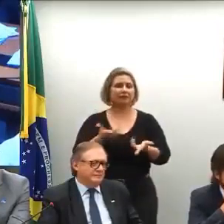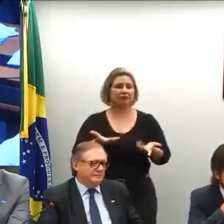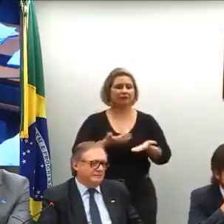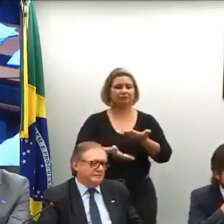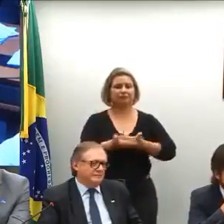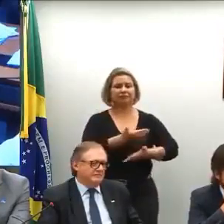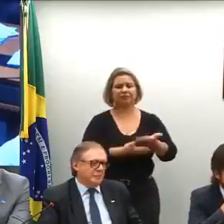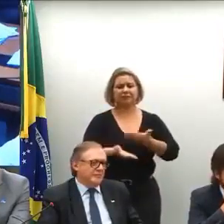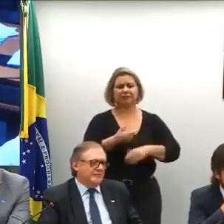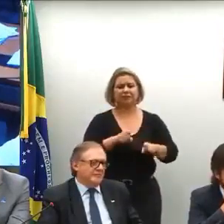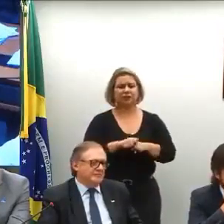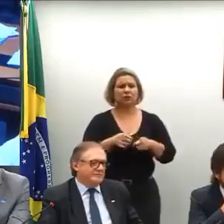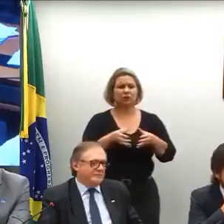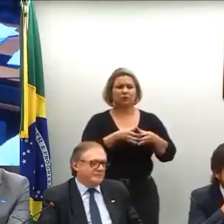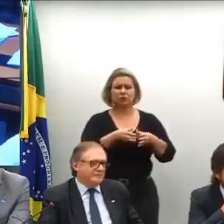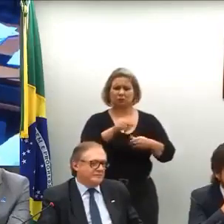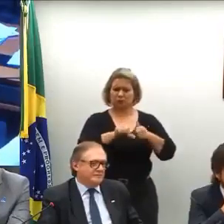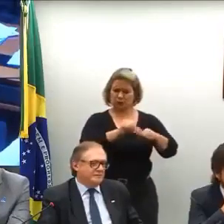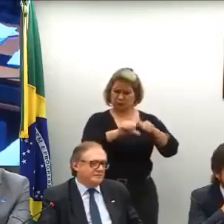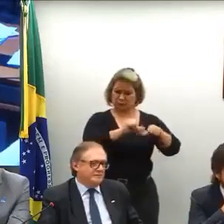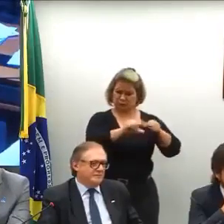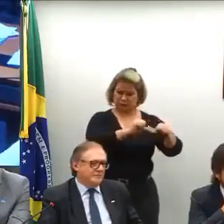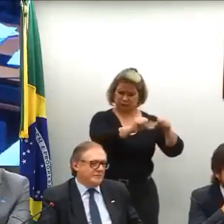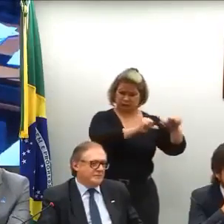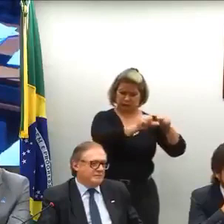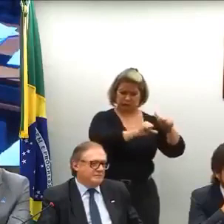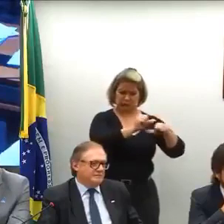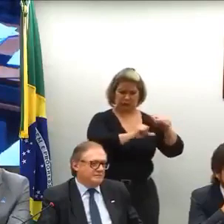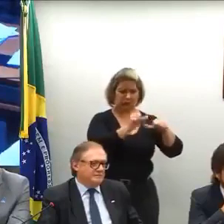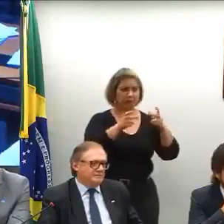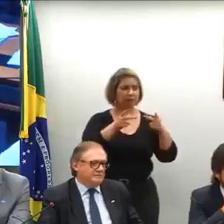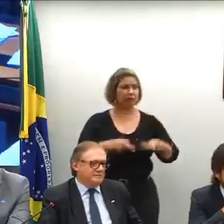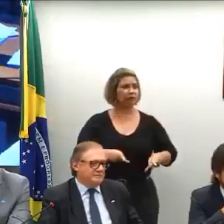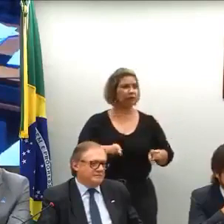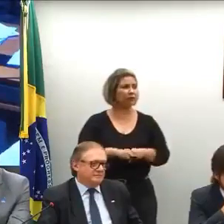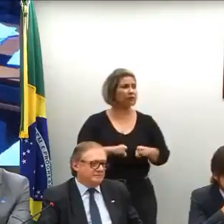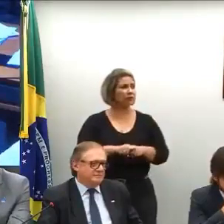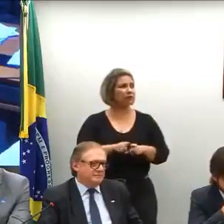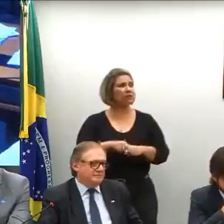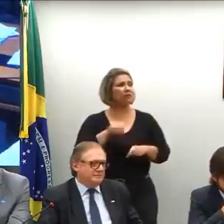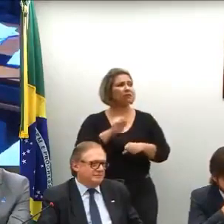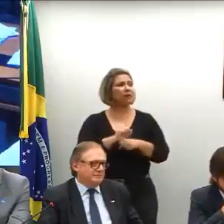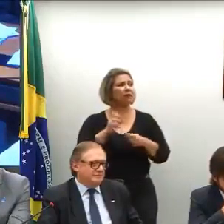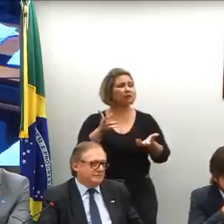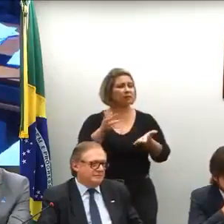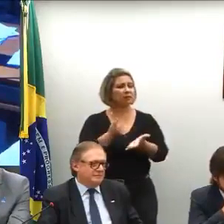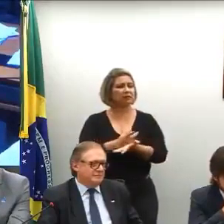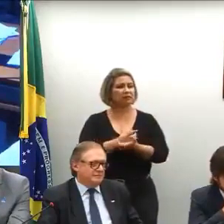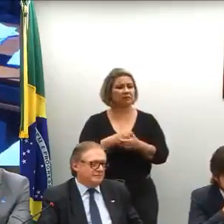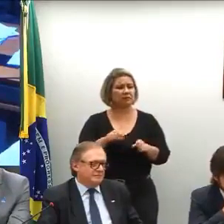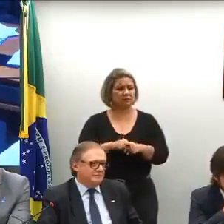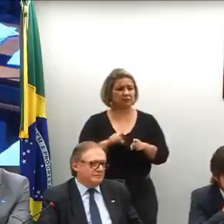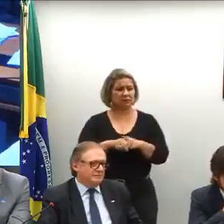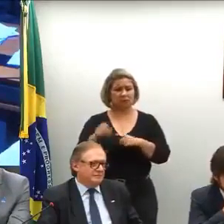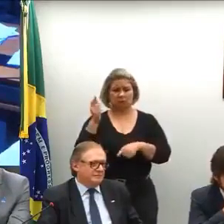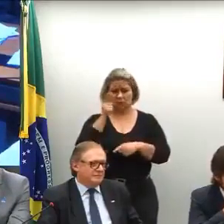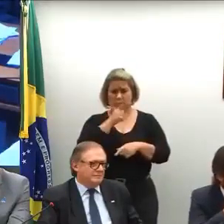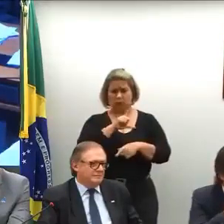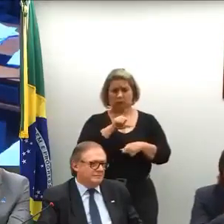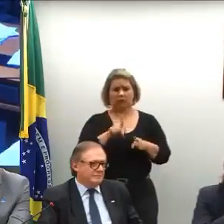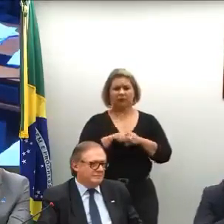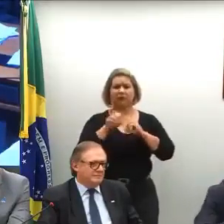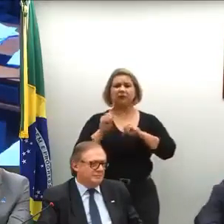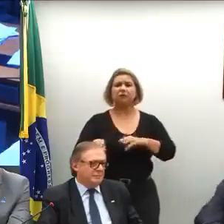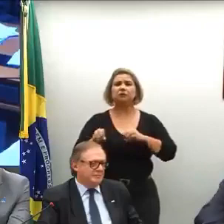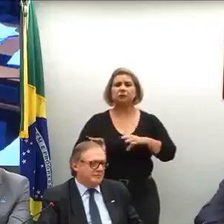tão constante do alto escalão, que uma troca tão constante de projetos, que essa paralisia vá levar ao excesso da educação brasileira.